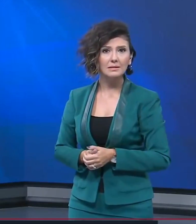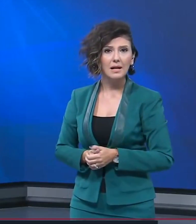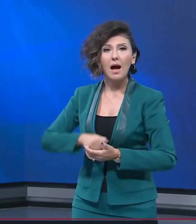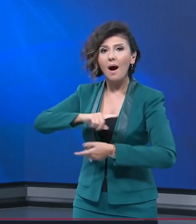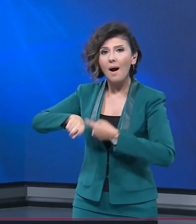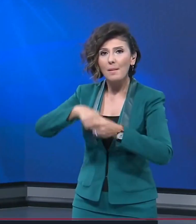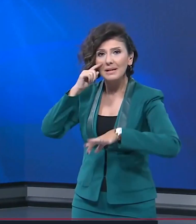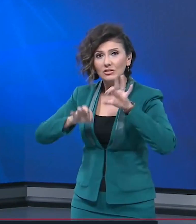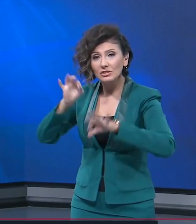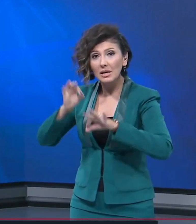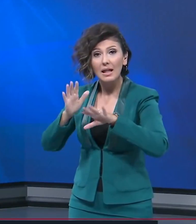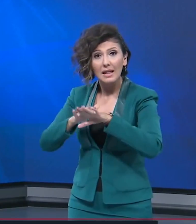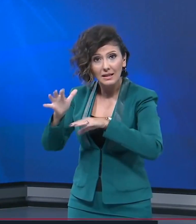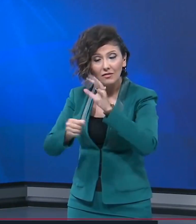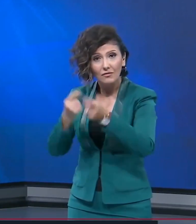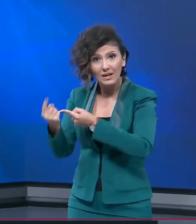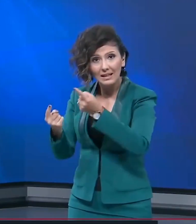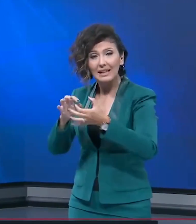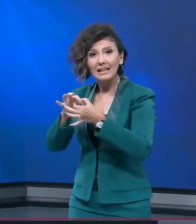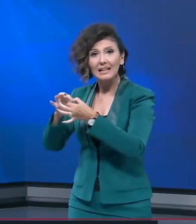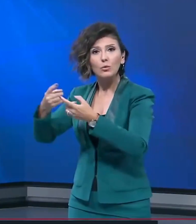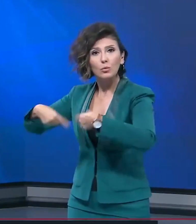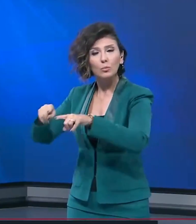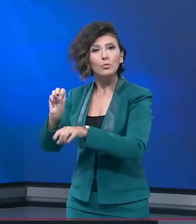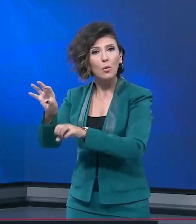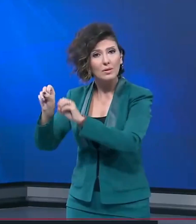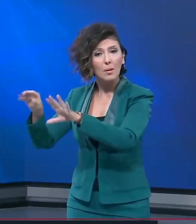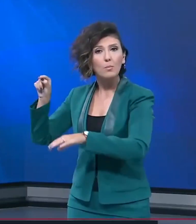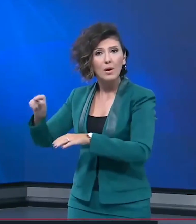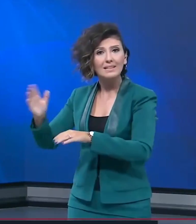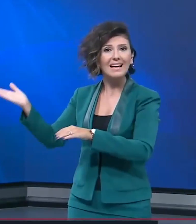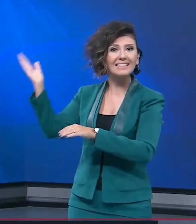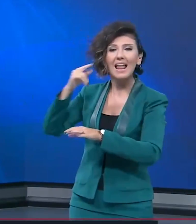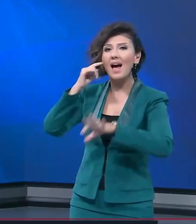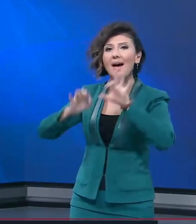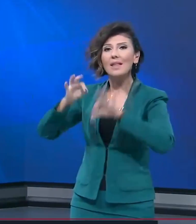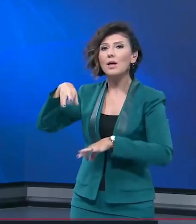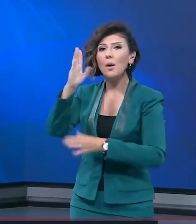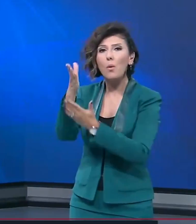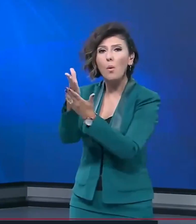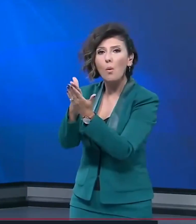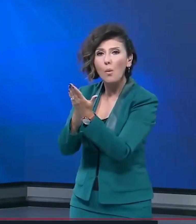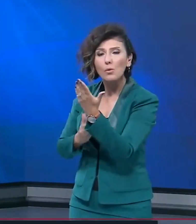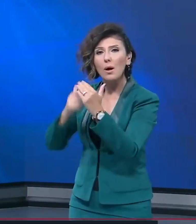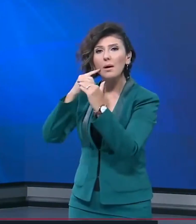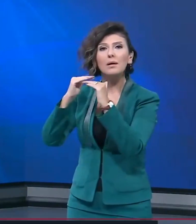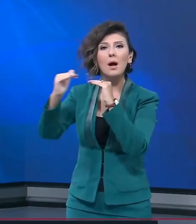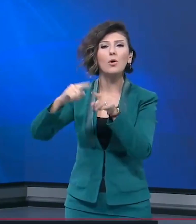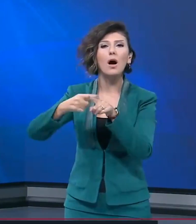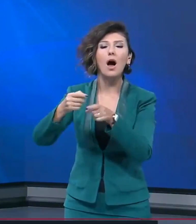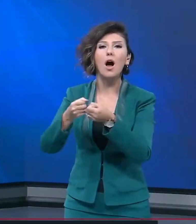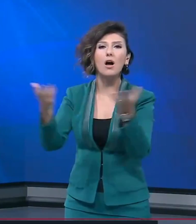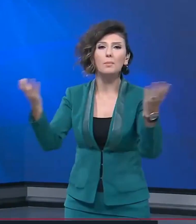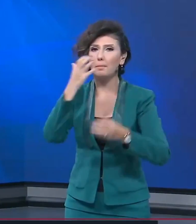Arama ve incelemede elde edilen veriler İngiliz kurumlara gönderilecek. Buradan gelen analizlerin rapor haline getirilip kamuoyuna